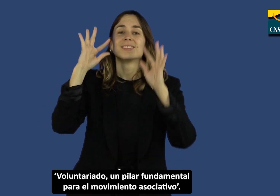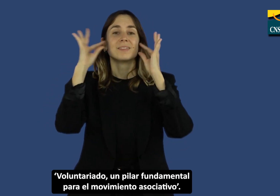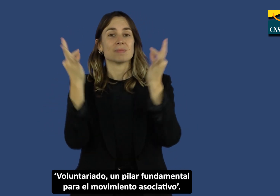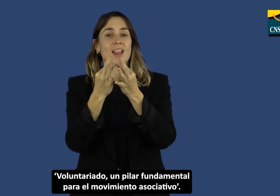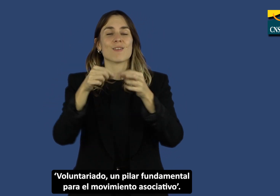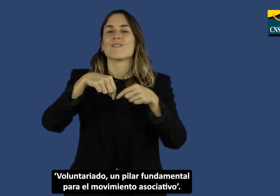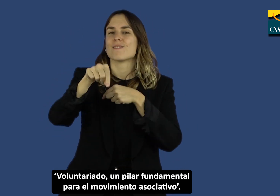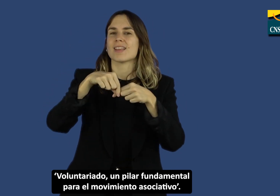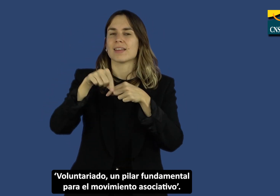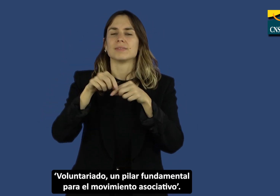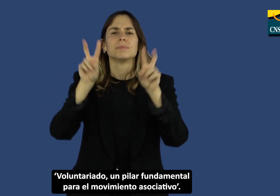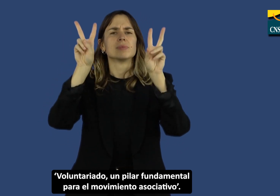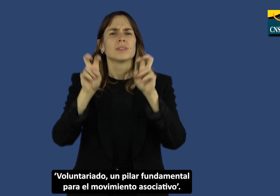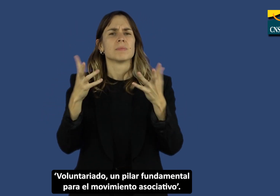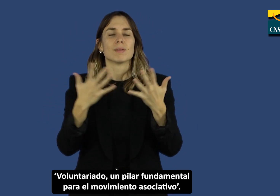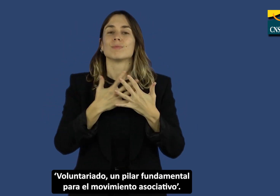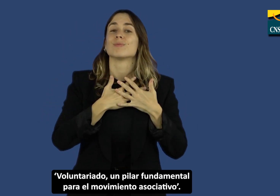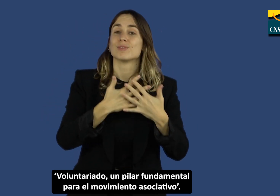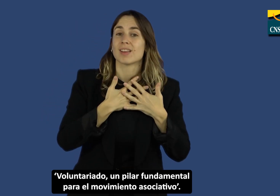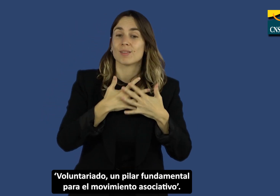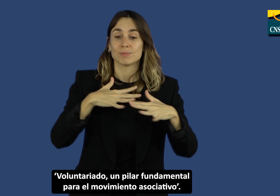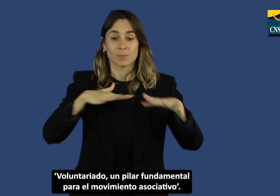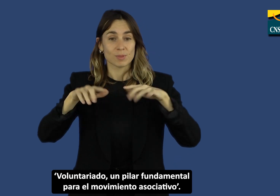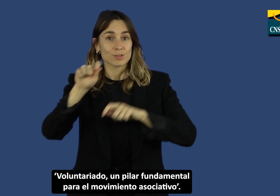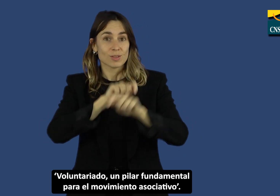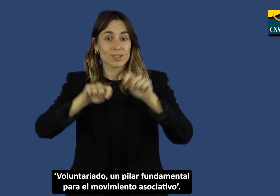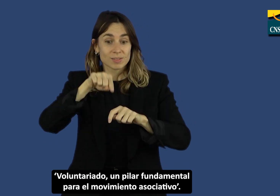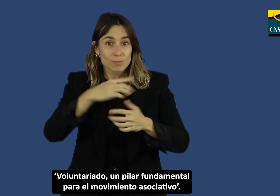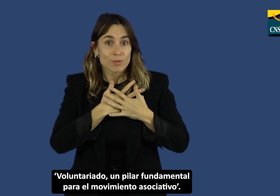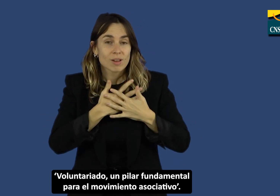LINE Voluntariado, un pilar fundamental para el movimiento asociativo.